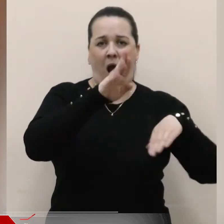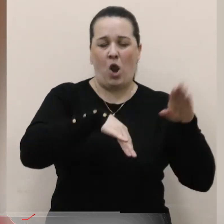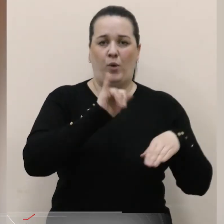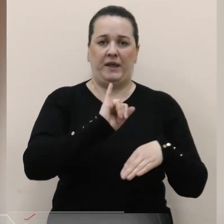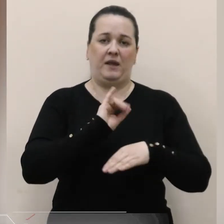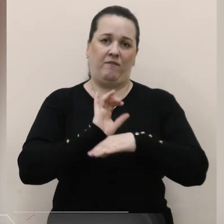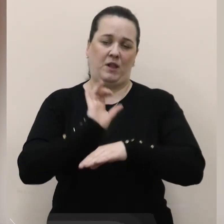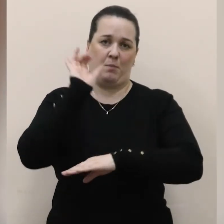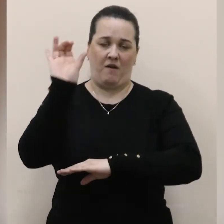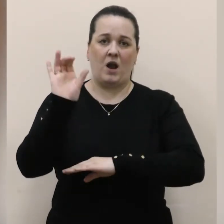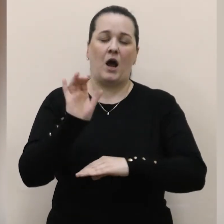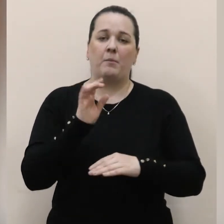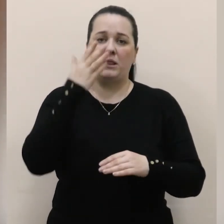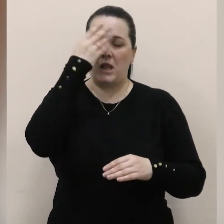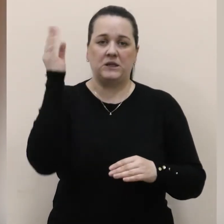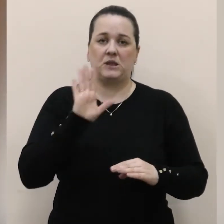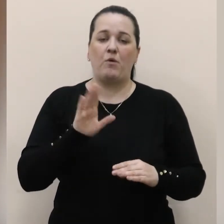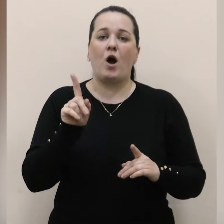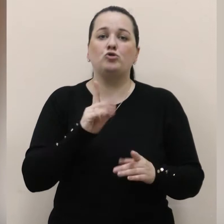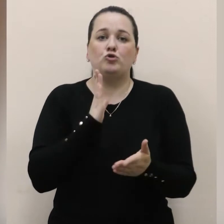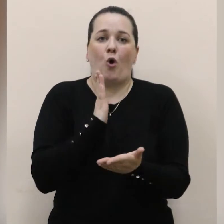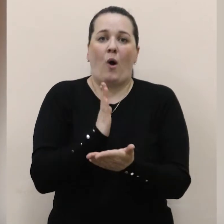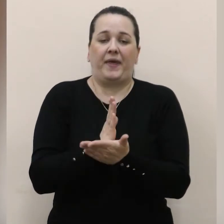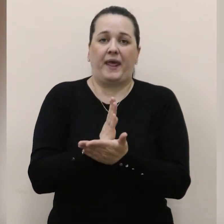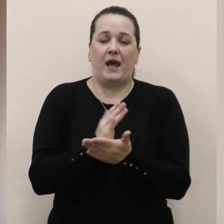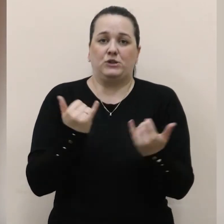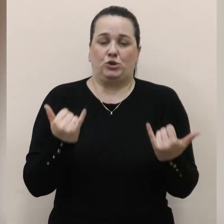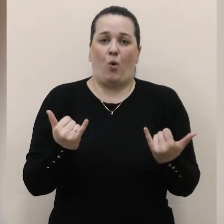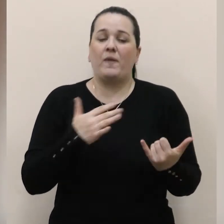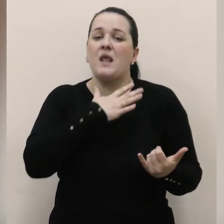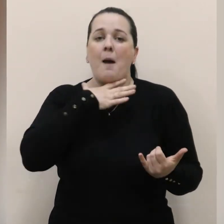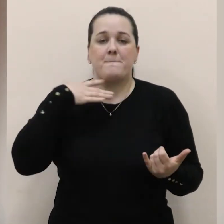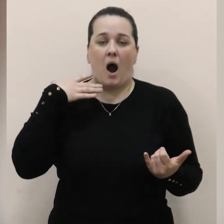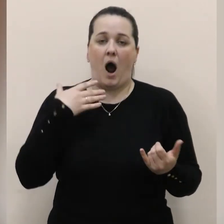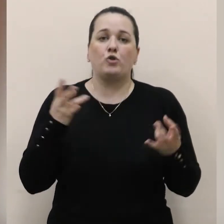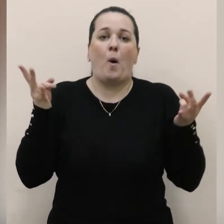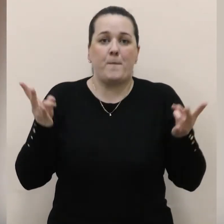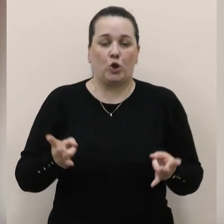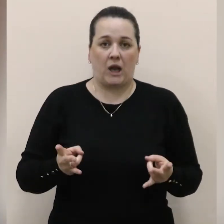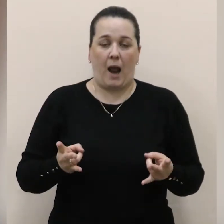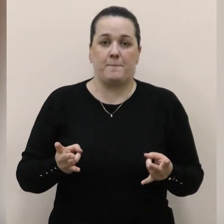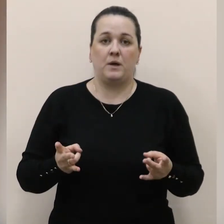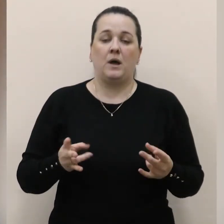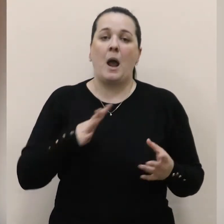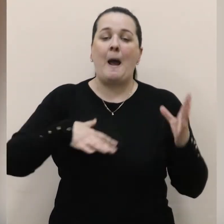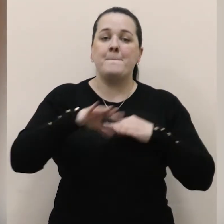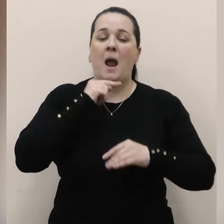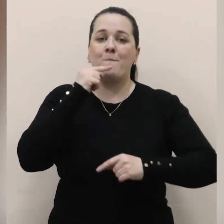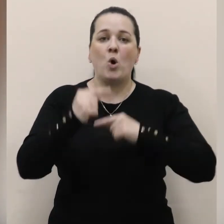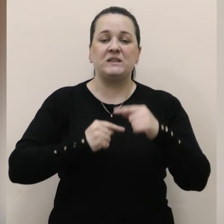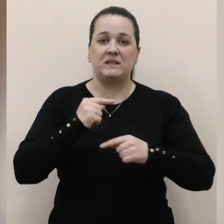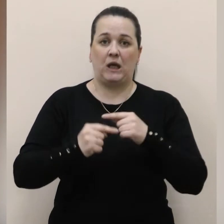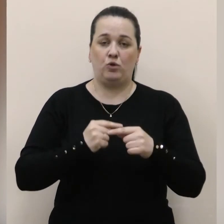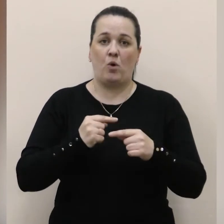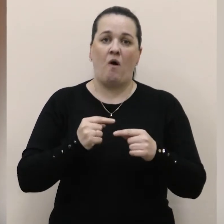відправляємо. Не забуваємо, що є сьогодні багато потреб. Ми постійно